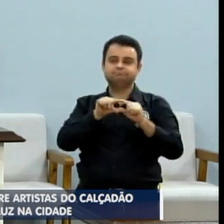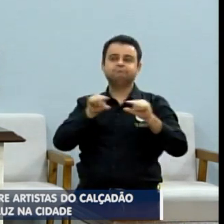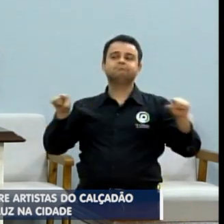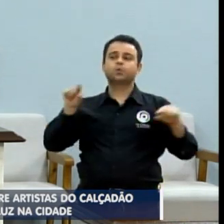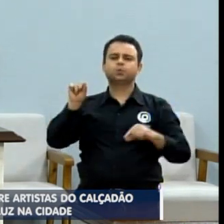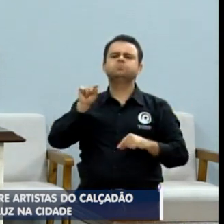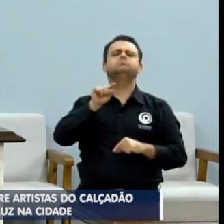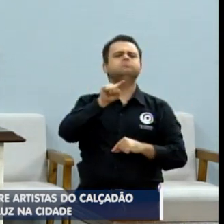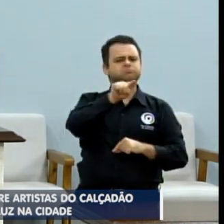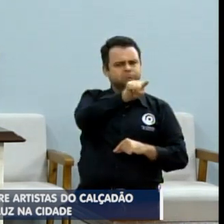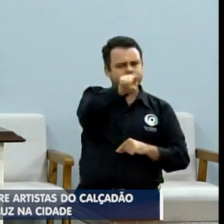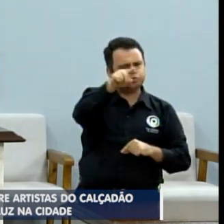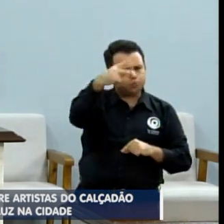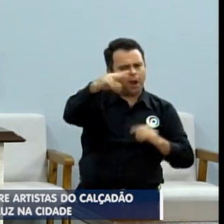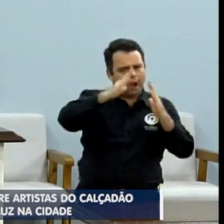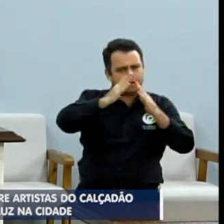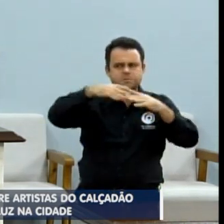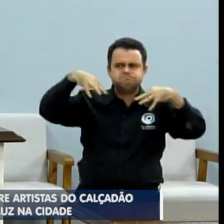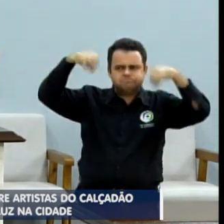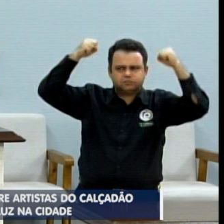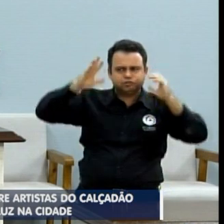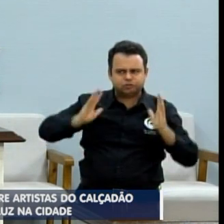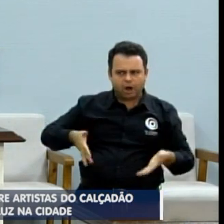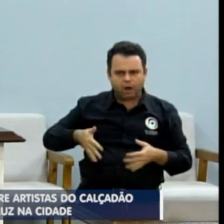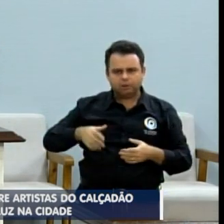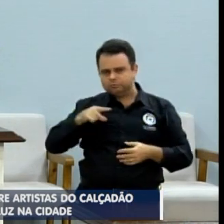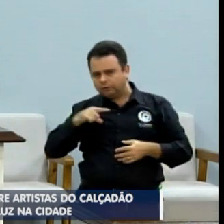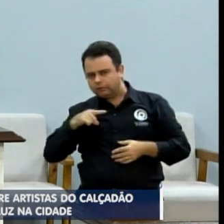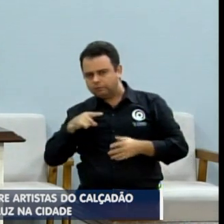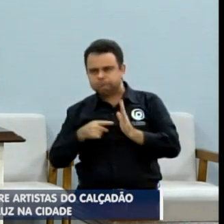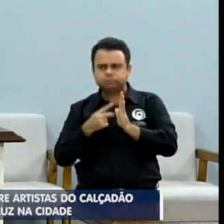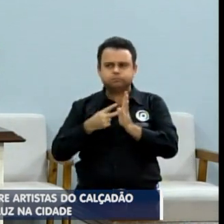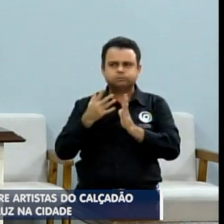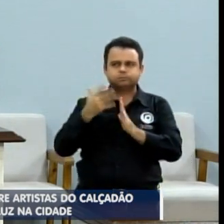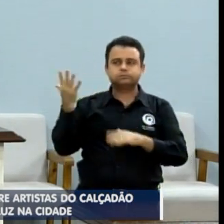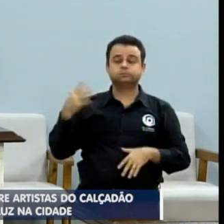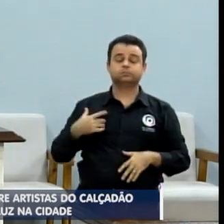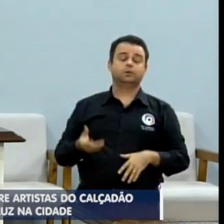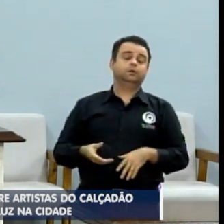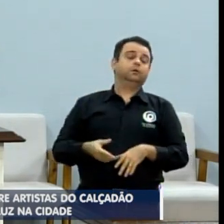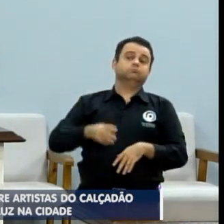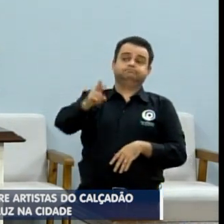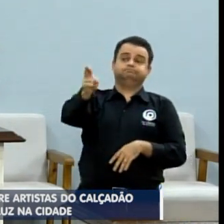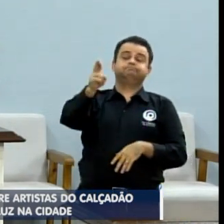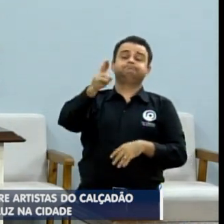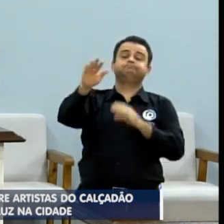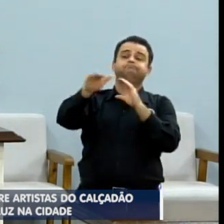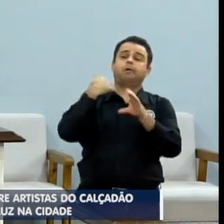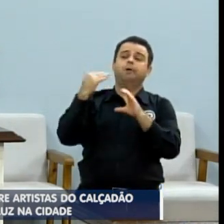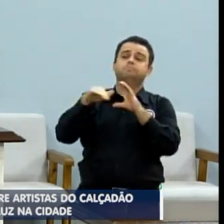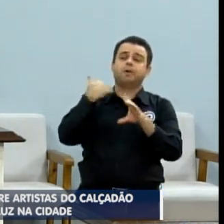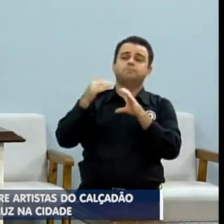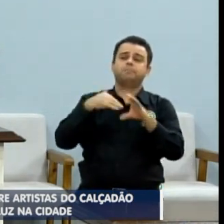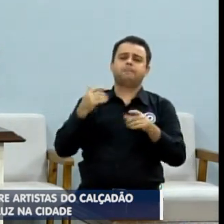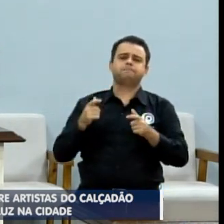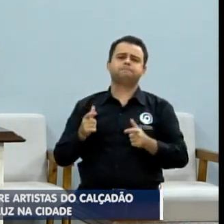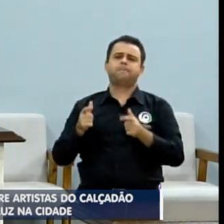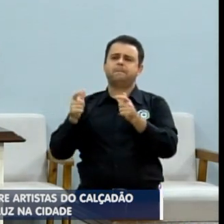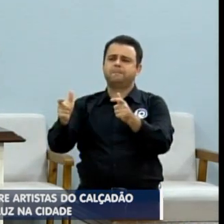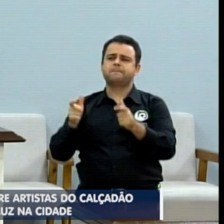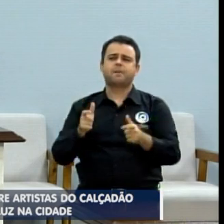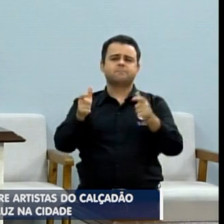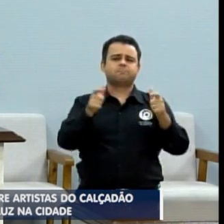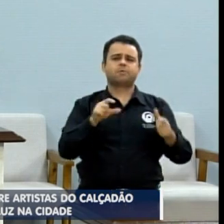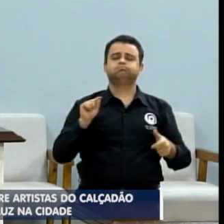CPFL de Rio Preto? Qual o bairro? Olha, Dom Lafayette, Redentora, Mafalda 2, inclusive esse